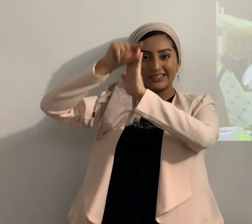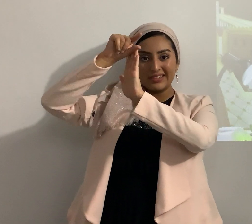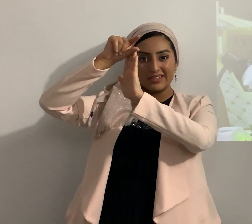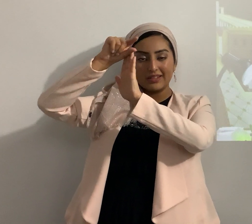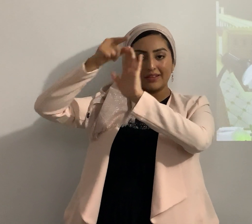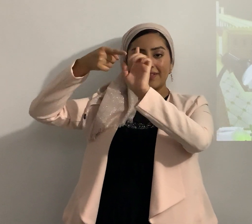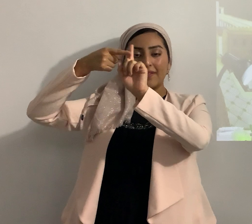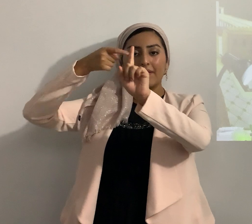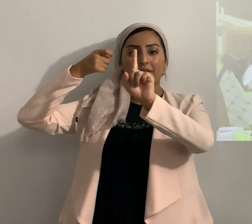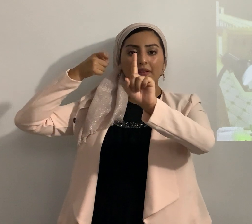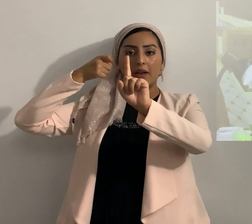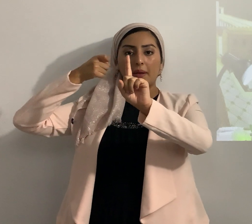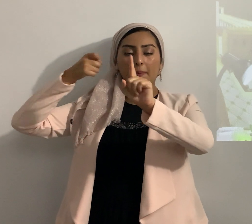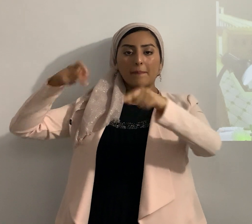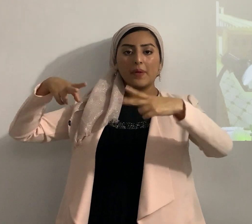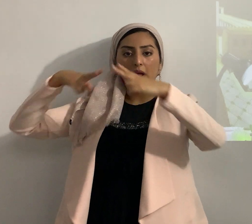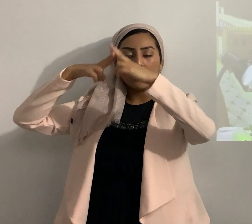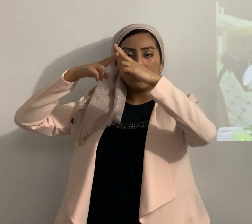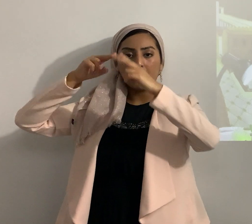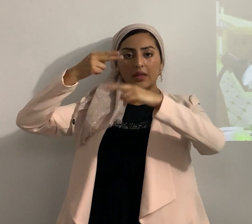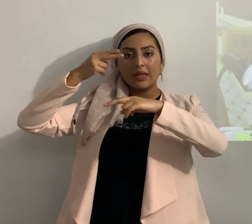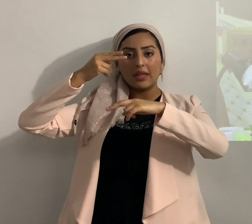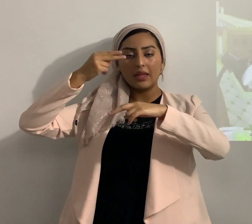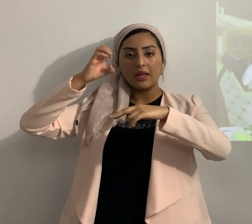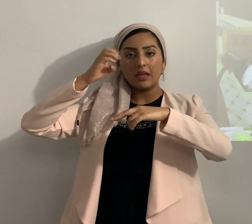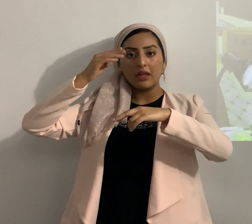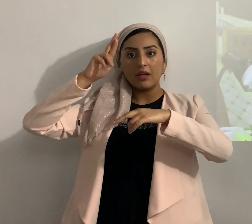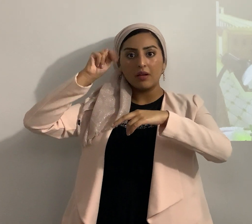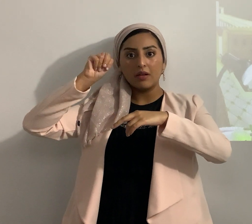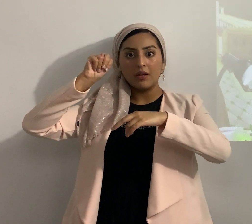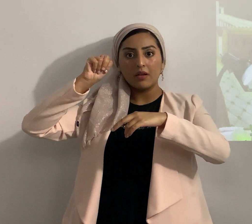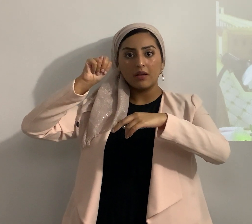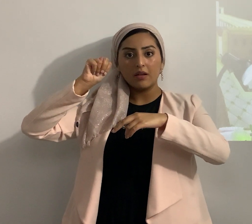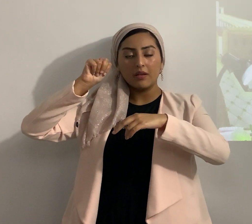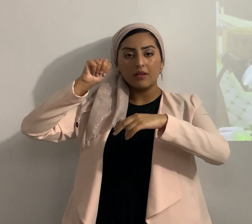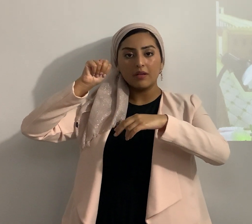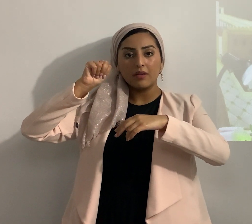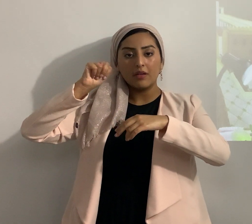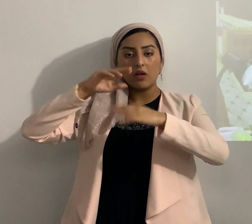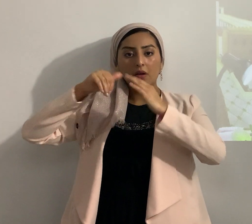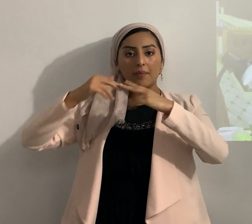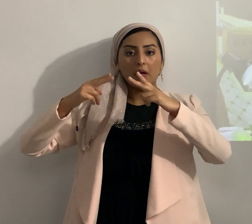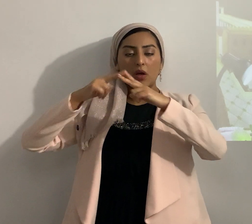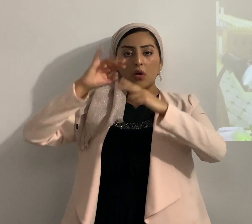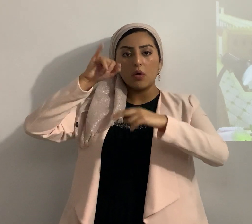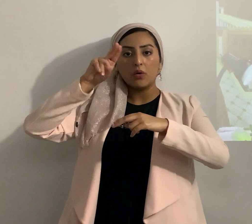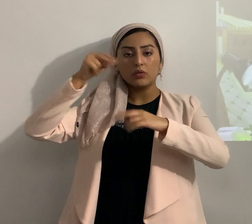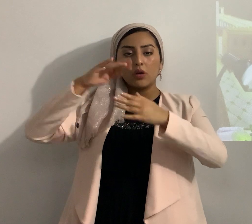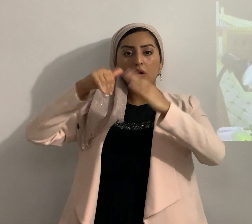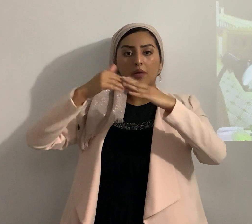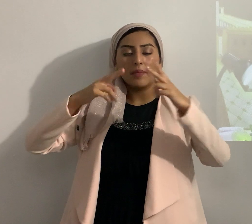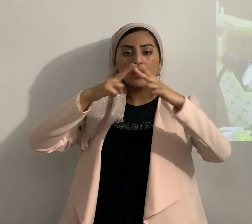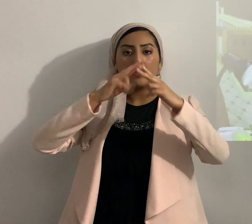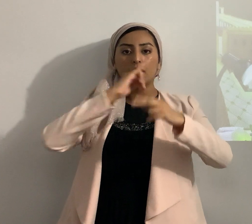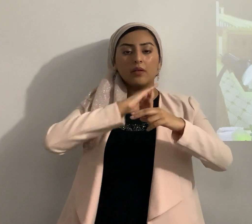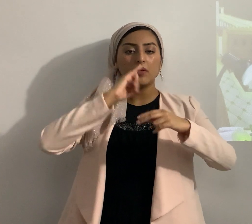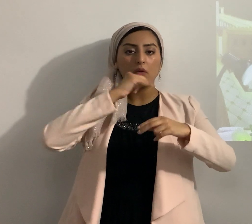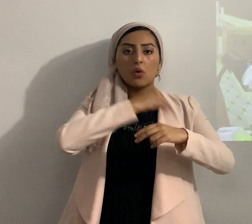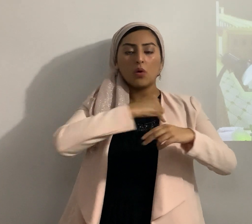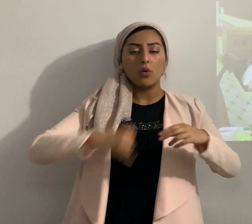Hebrón de Debir de Aná Anab de todos los montes de Judá y de todos los montes de Israel Josué los destruyó a